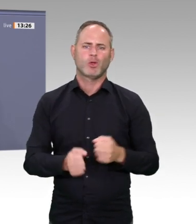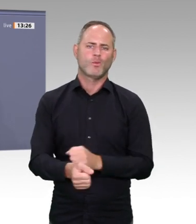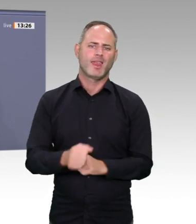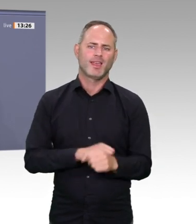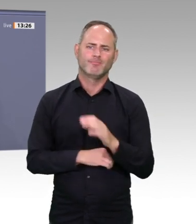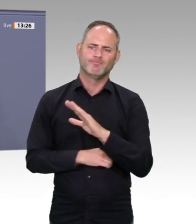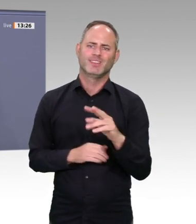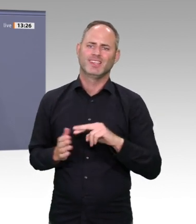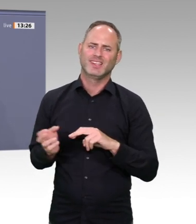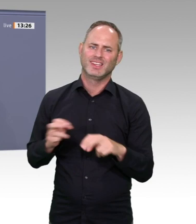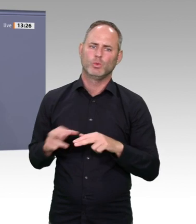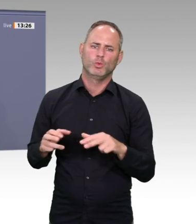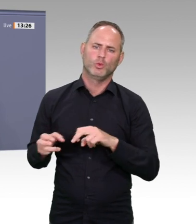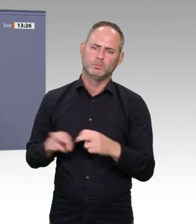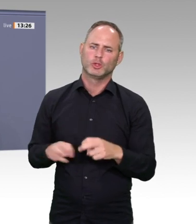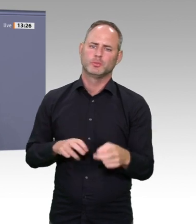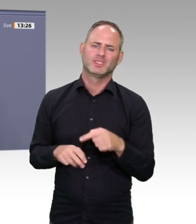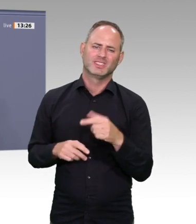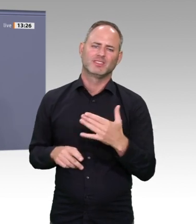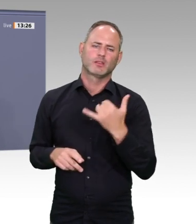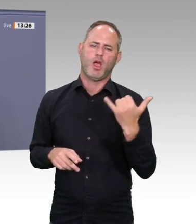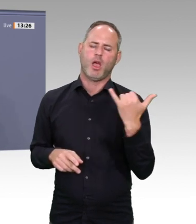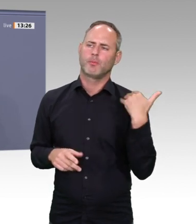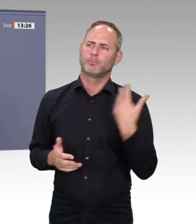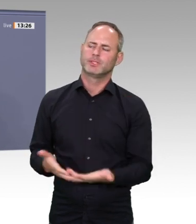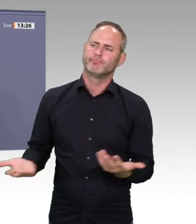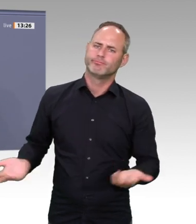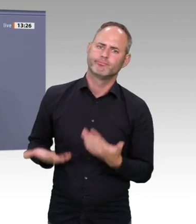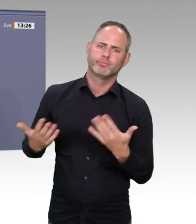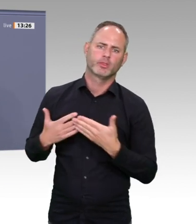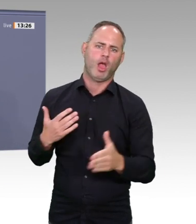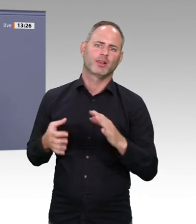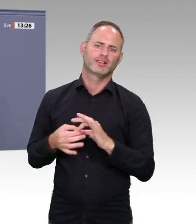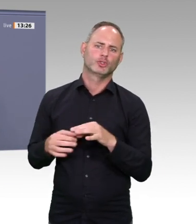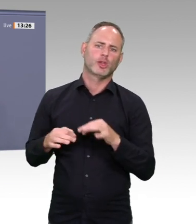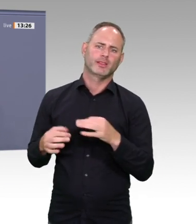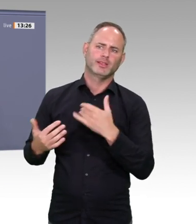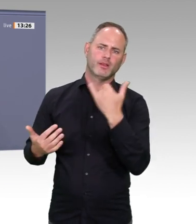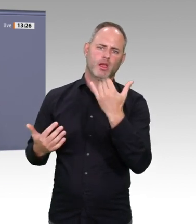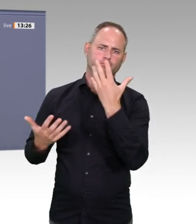Infrastrukturen. Sie merken, hoffe ich jedenfalls, wir wollen Nachhaltigkeit weiterfassen.